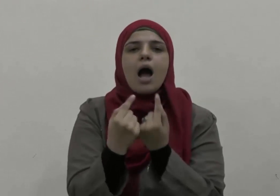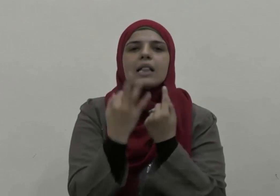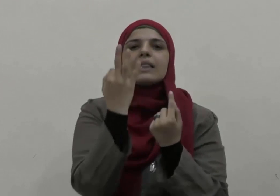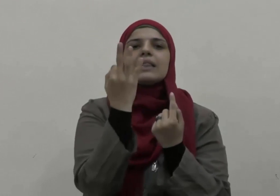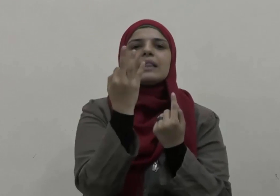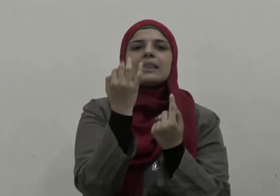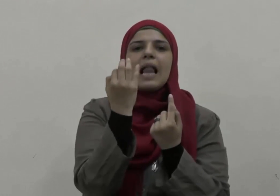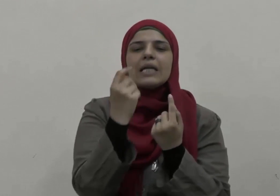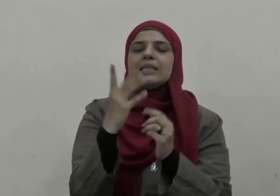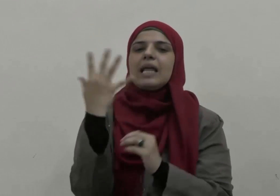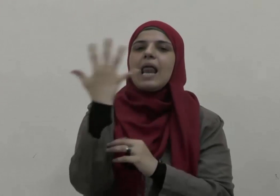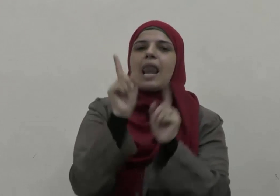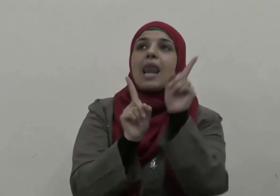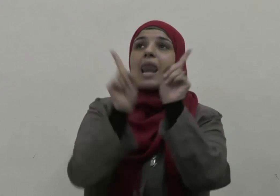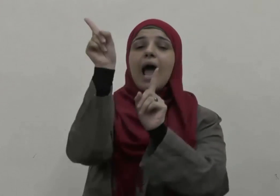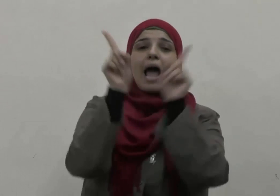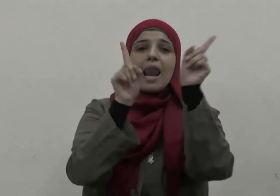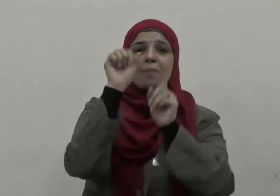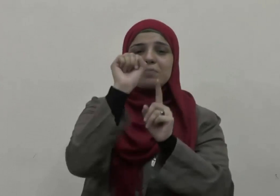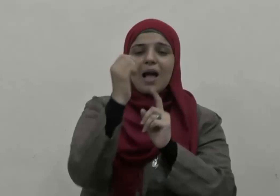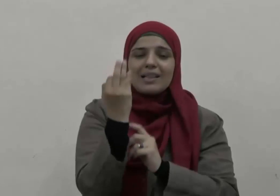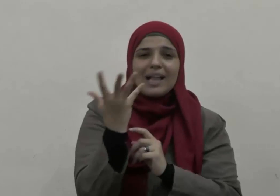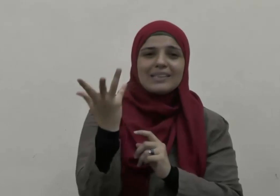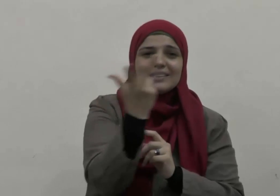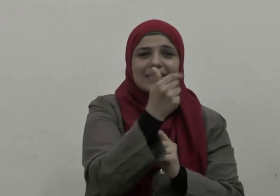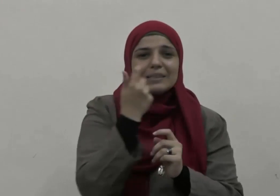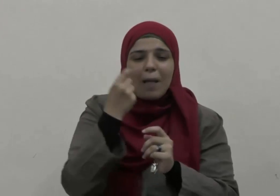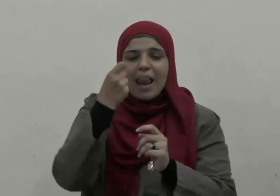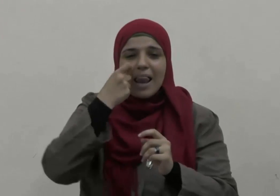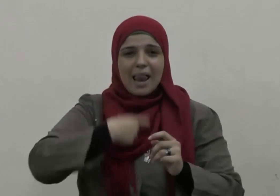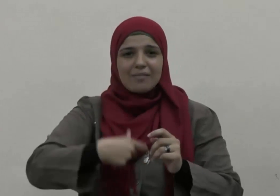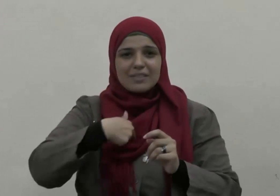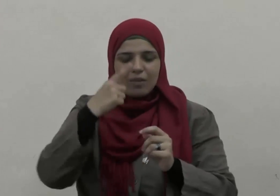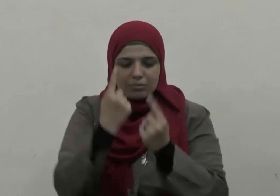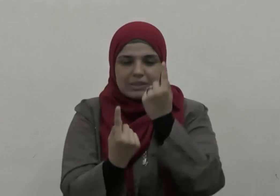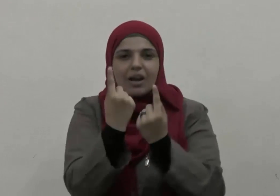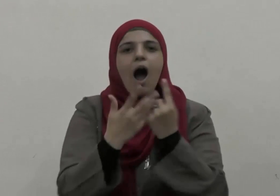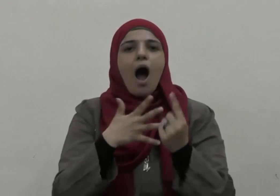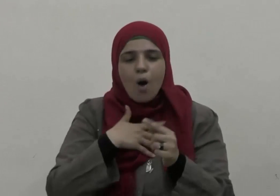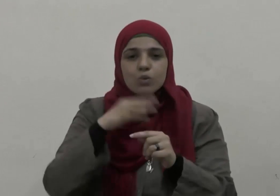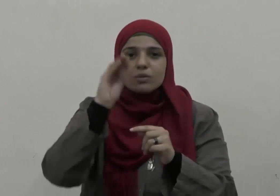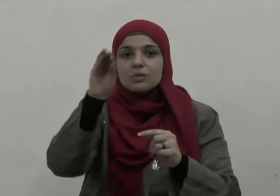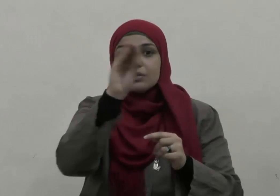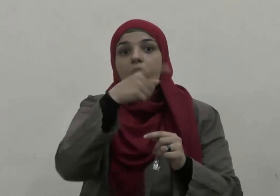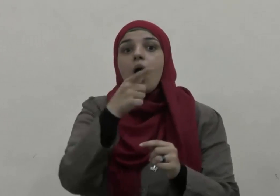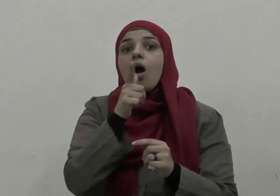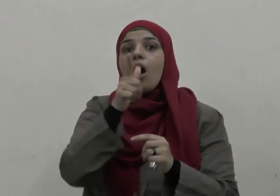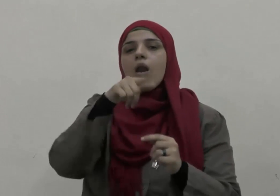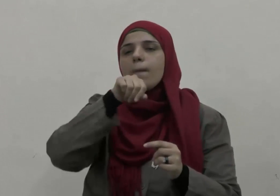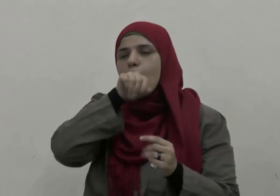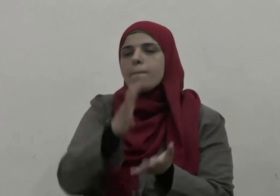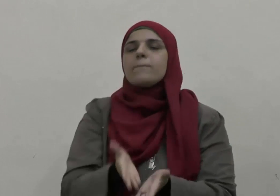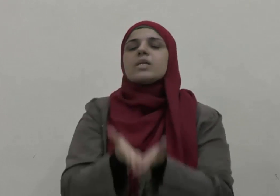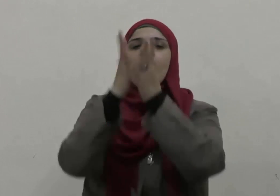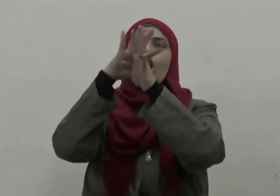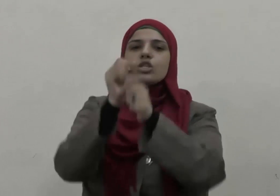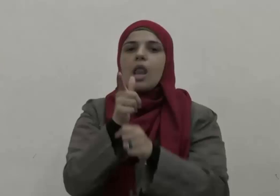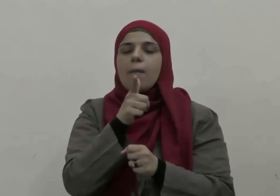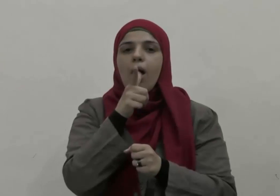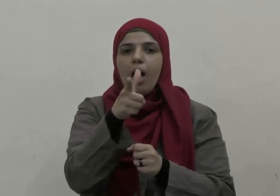ثلاثمائة نخلة ليفتدي بها نفسه من الرق قال رسول الله صلى الله